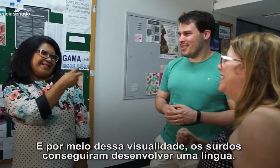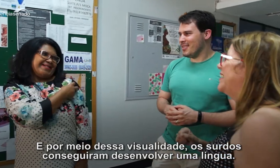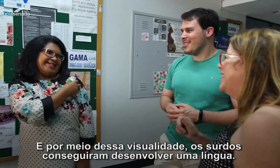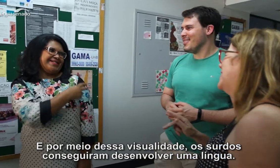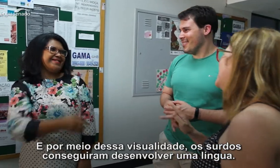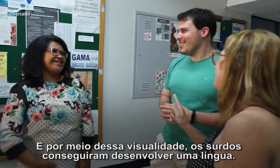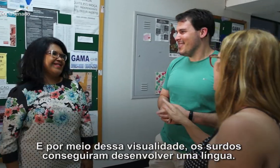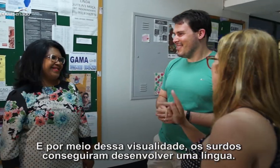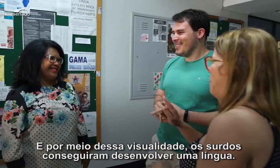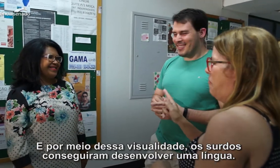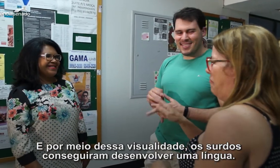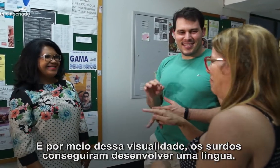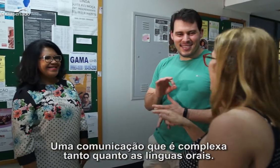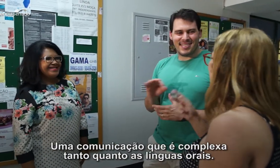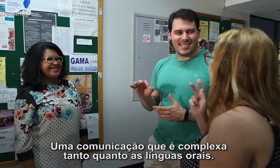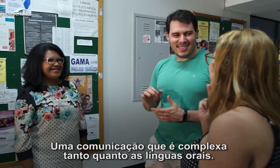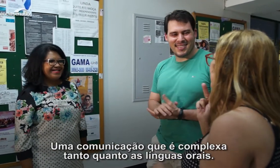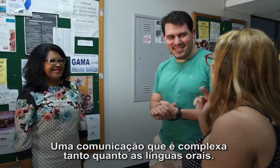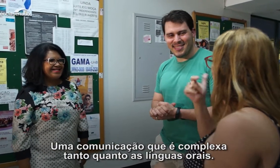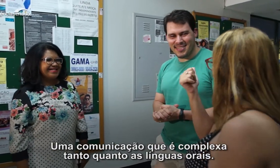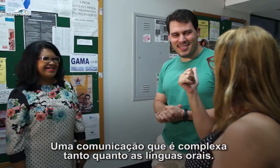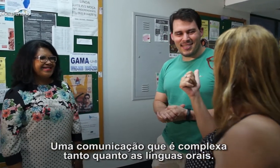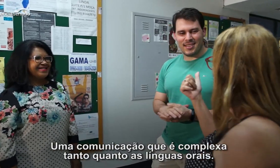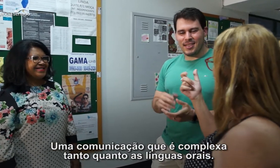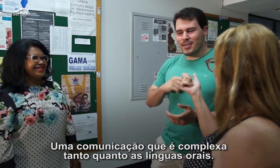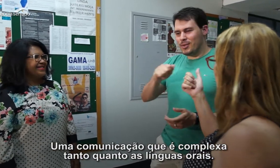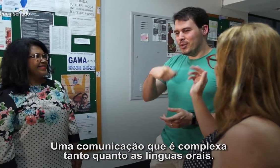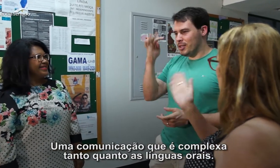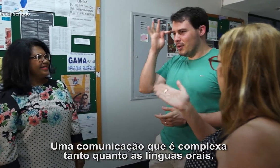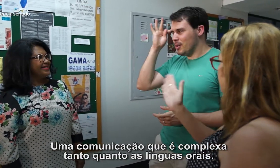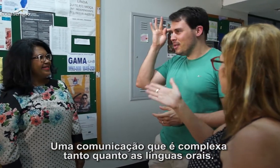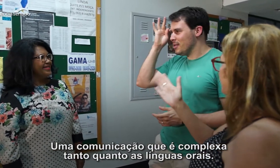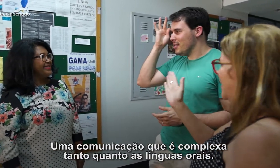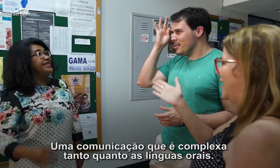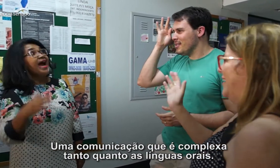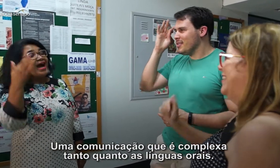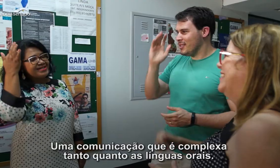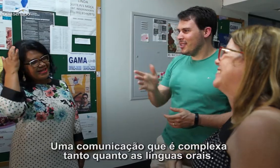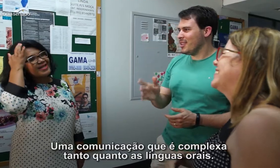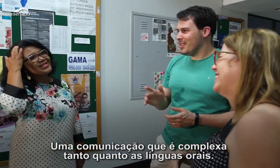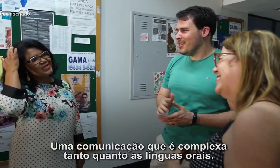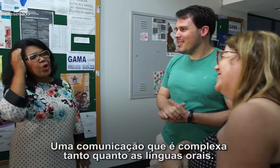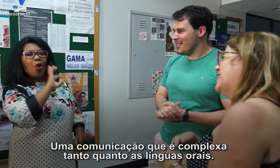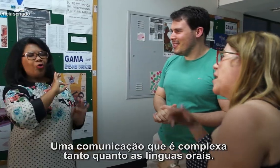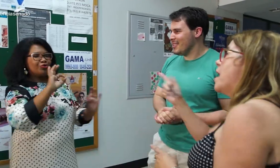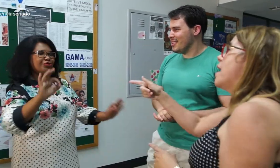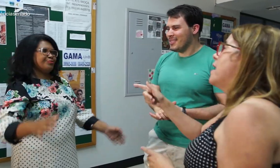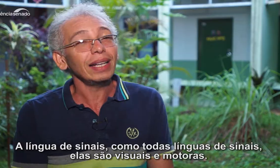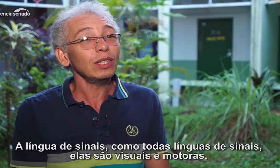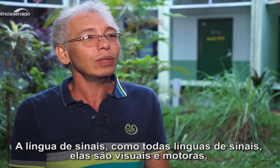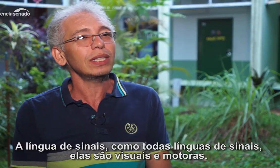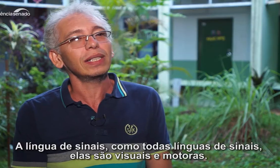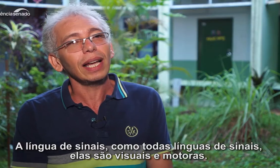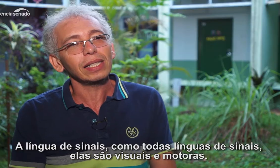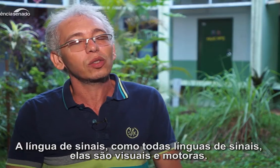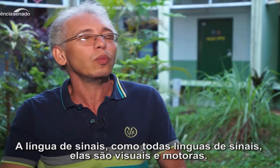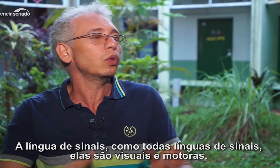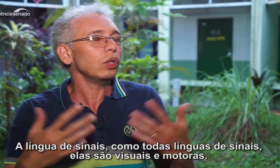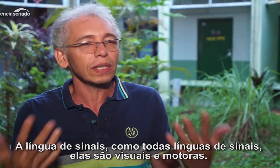uma língua, uma comunicação que é complexa tanto quanto as línguas orais. A língua de sinais, como todas